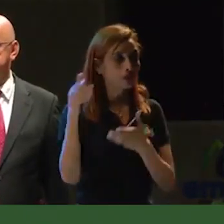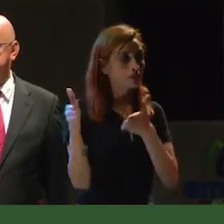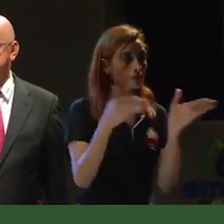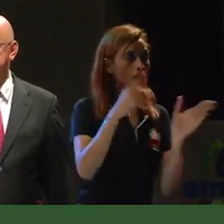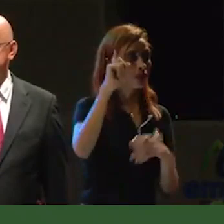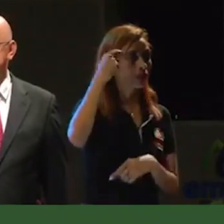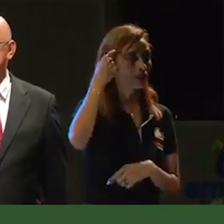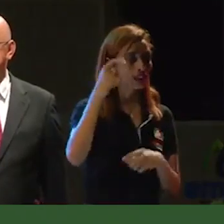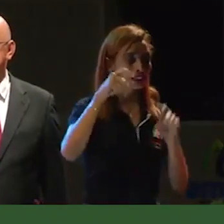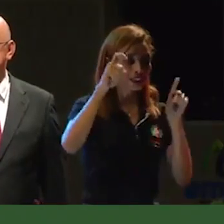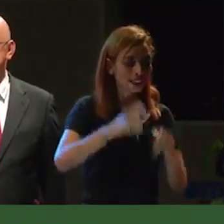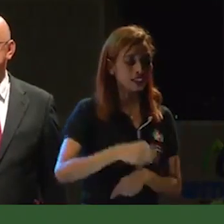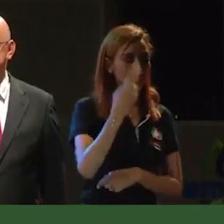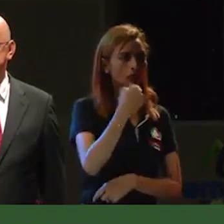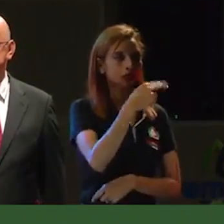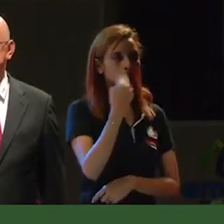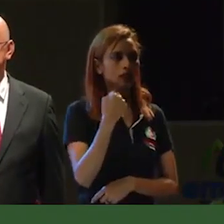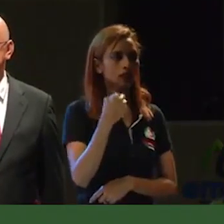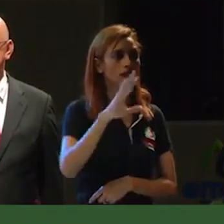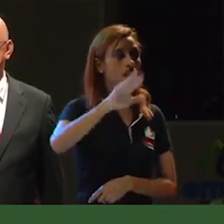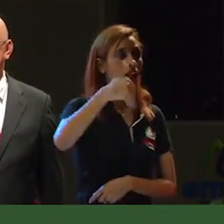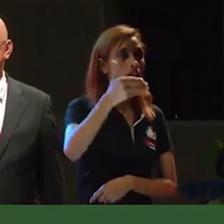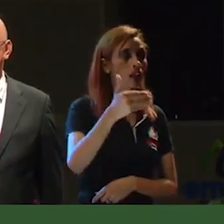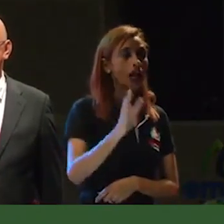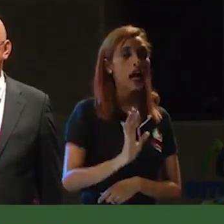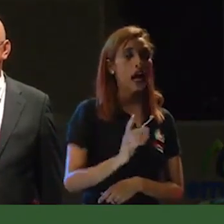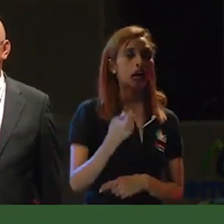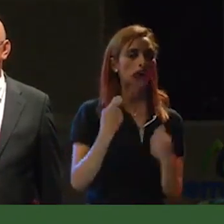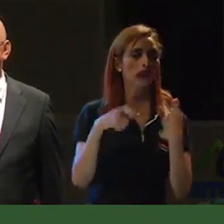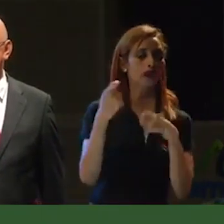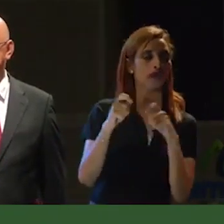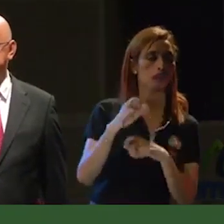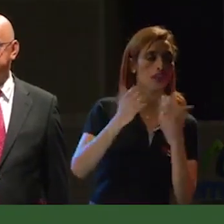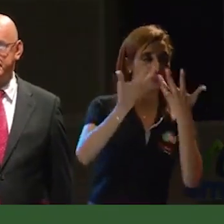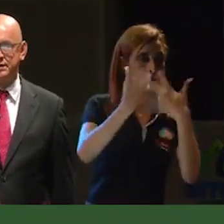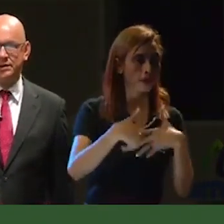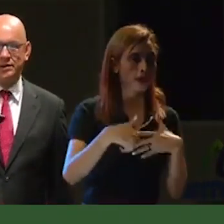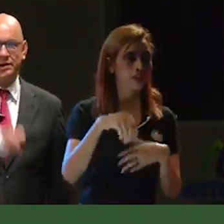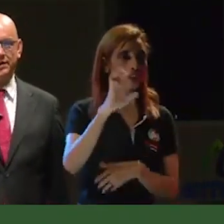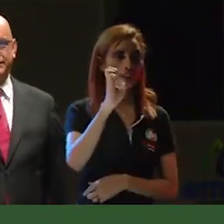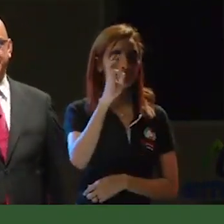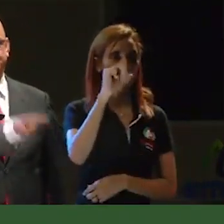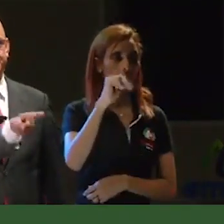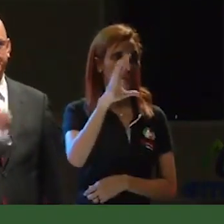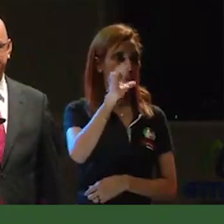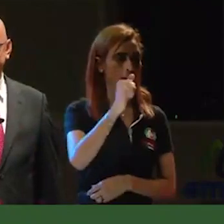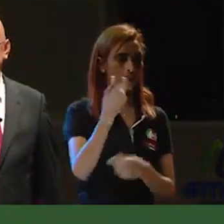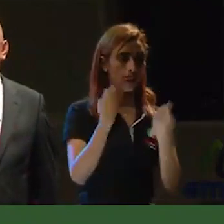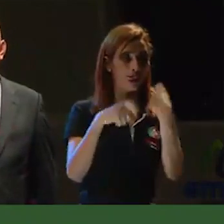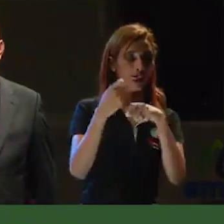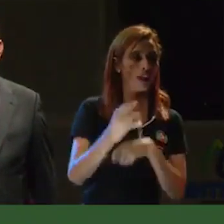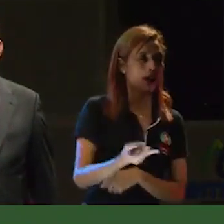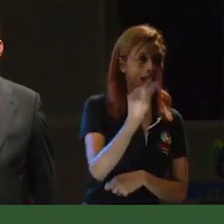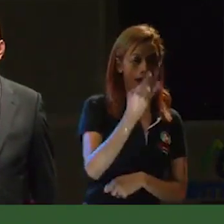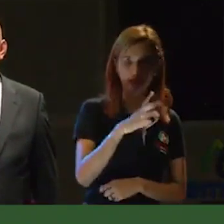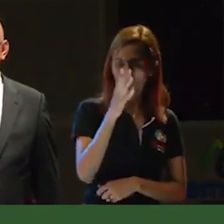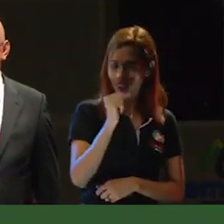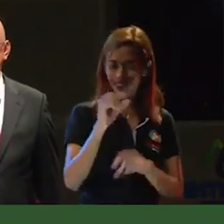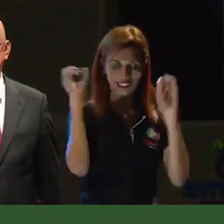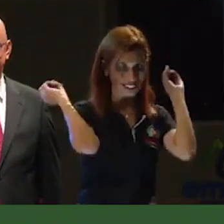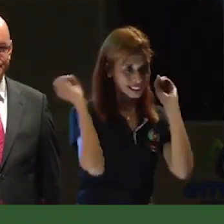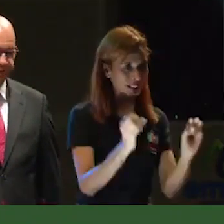plasmados de que no van a negociar las empresas públicas de Calarcá, las empresas del pueblo calarqueño.